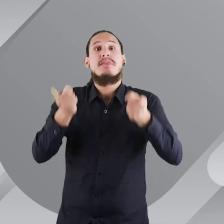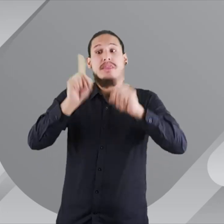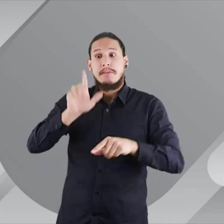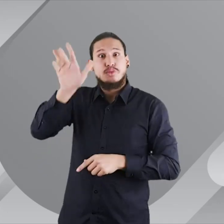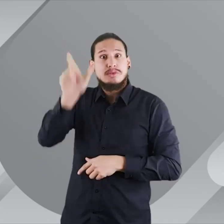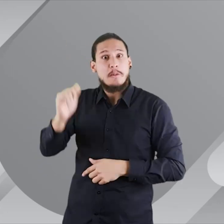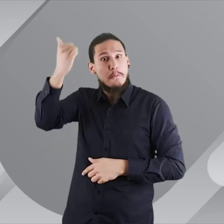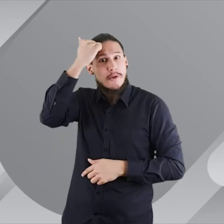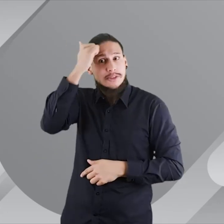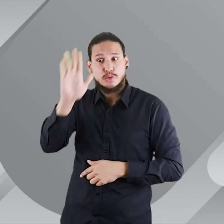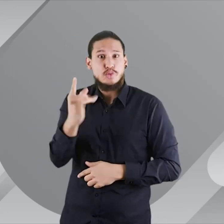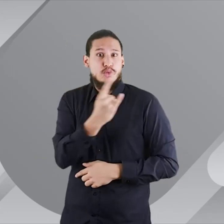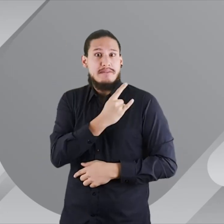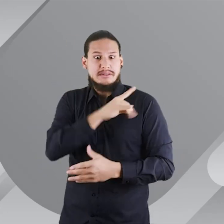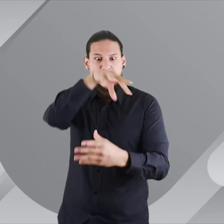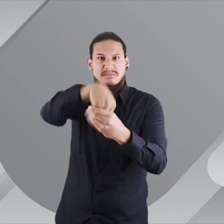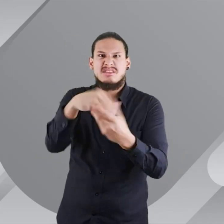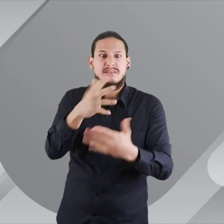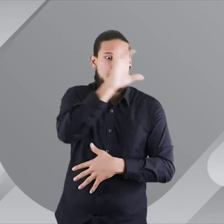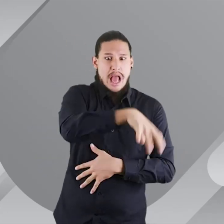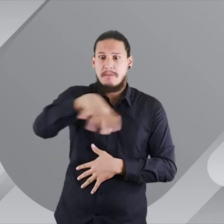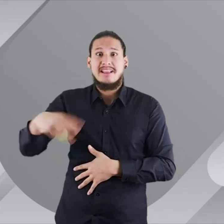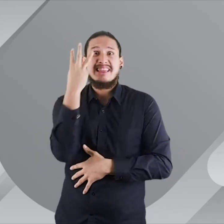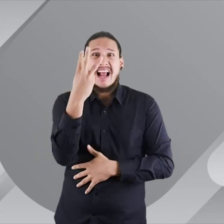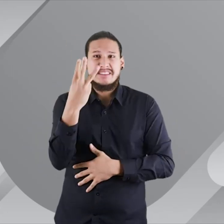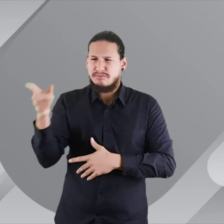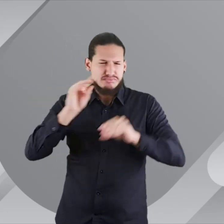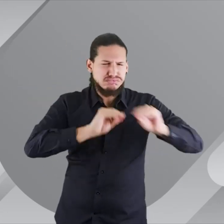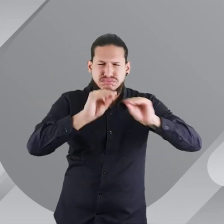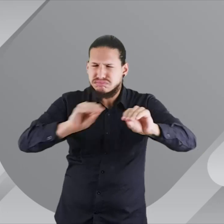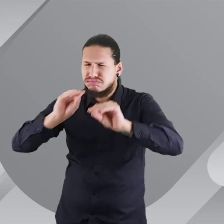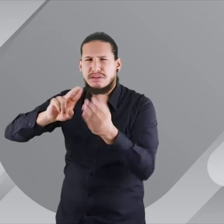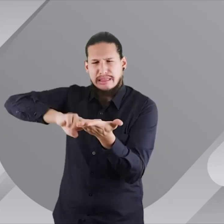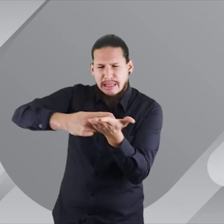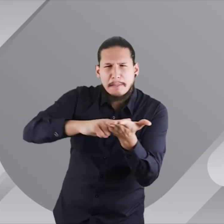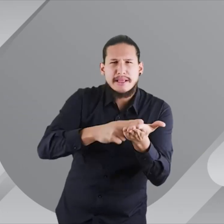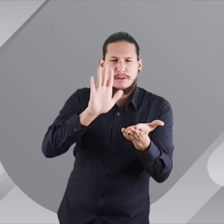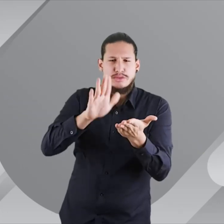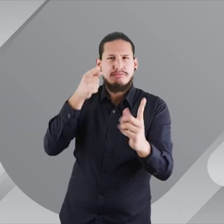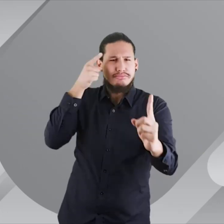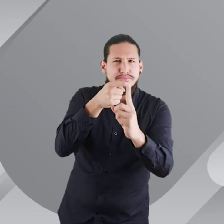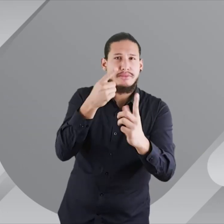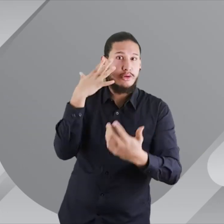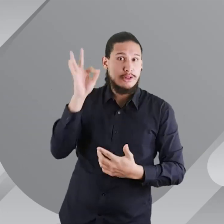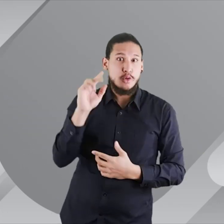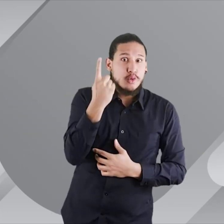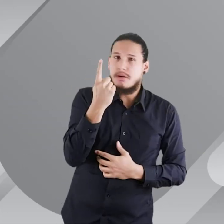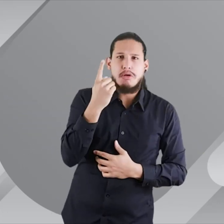Además, es docente universitario, trabaja en tres universidades en procesos de formación de